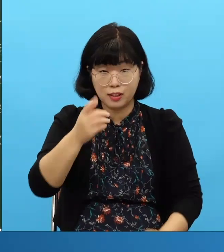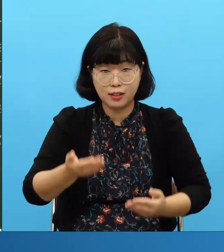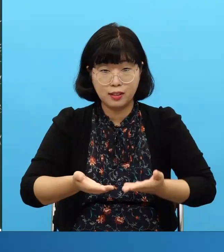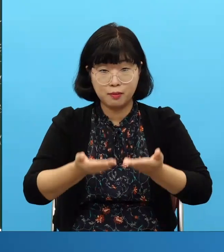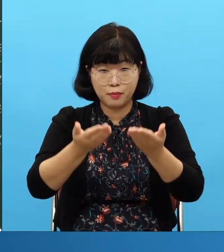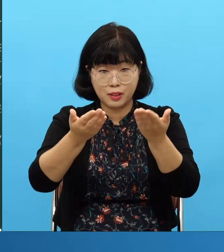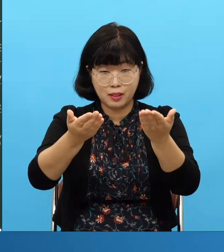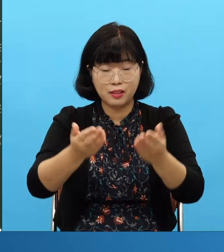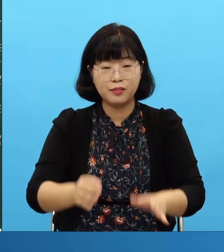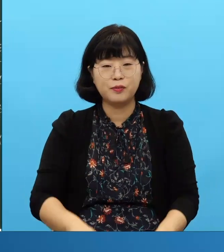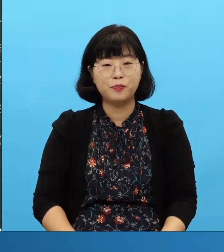esto así